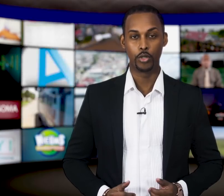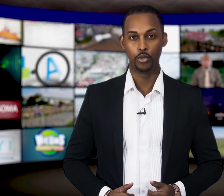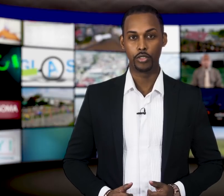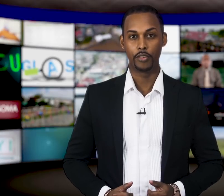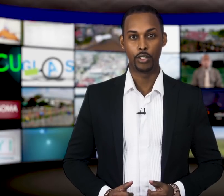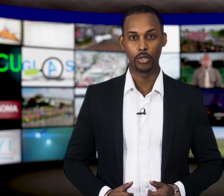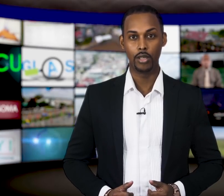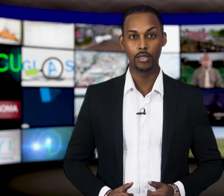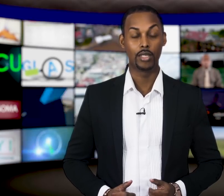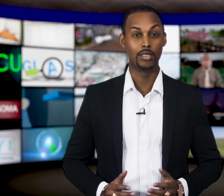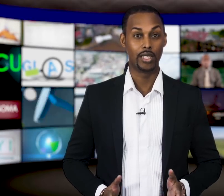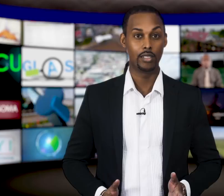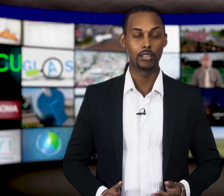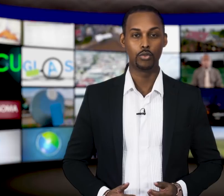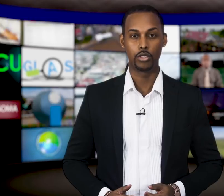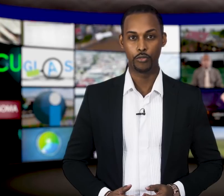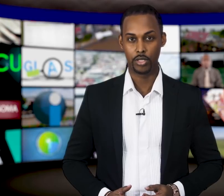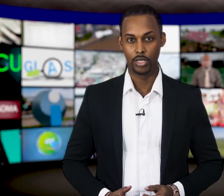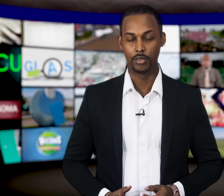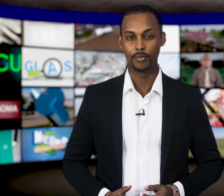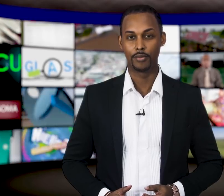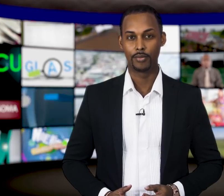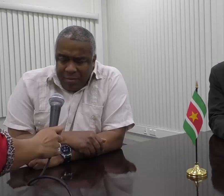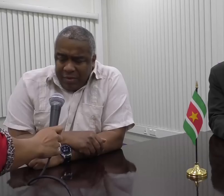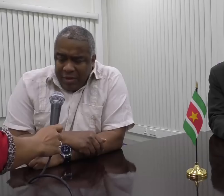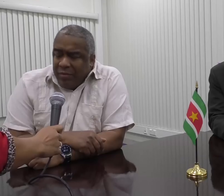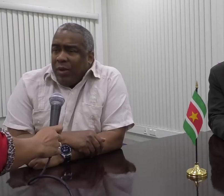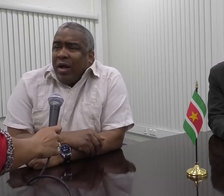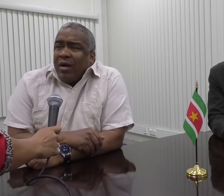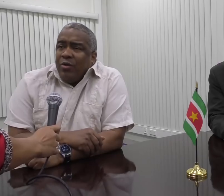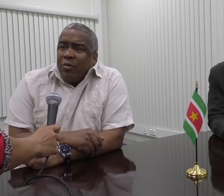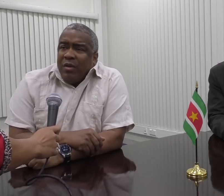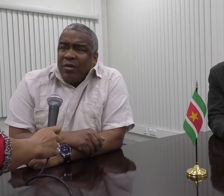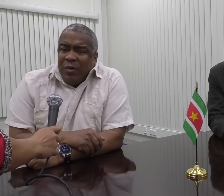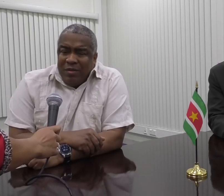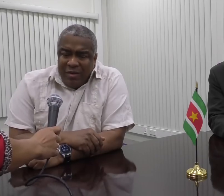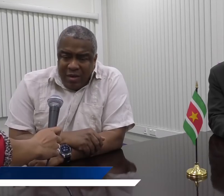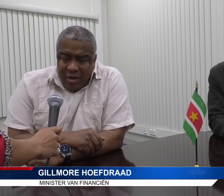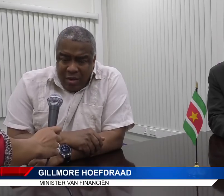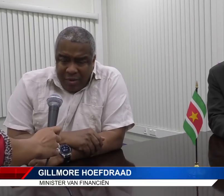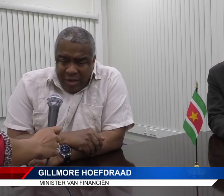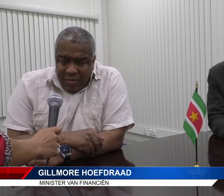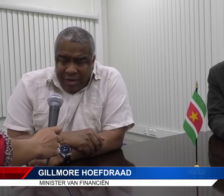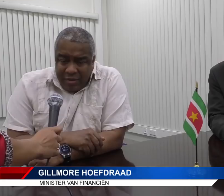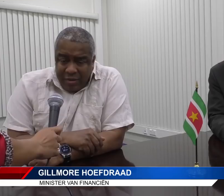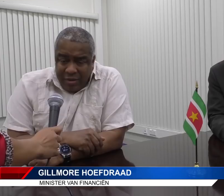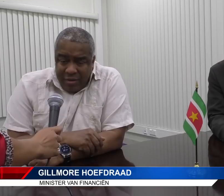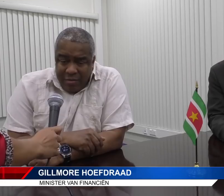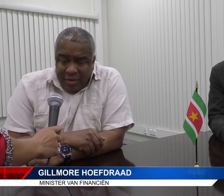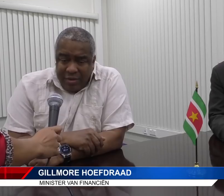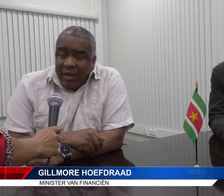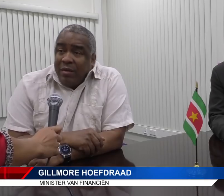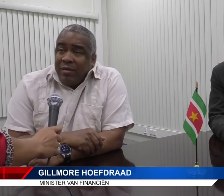hoe importeurs van valuta tegen een redelijke koers te voorzien. We zijn twee dagen druk bezig geweest. Je begrijpt dat